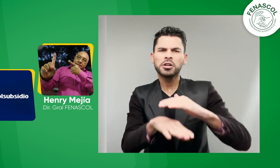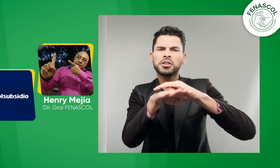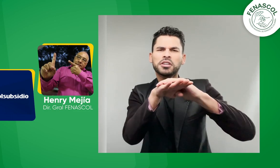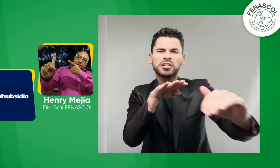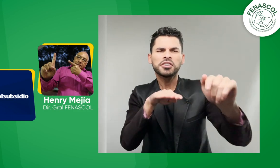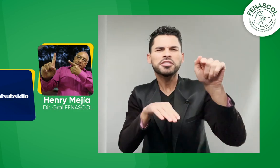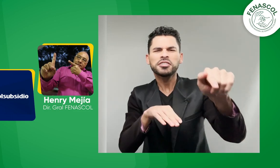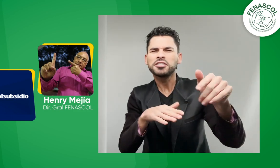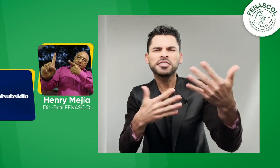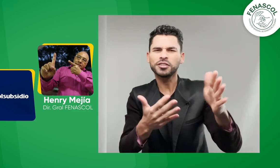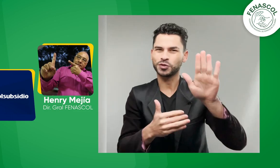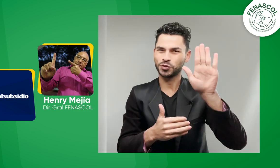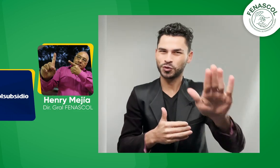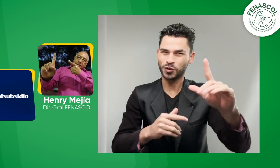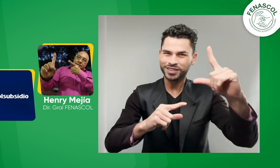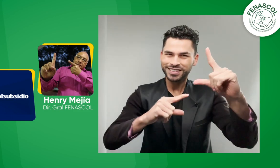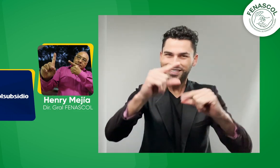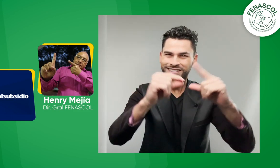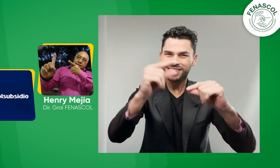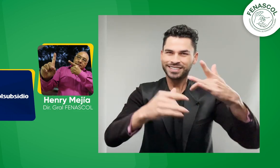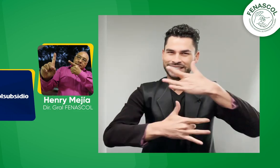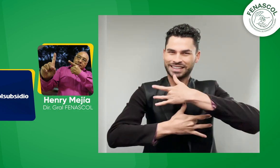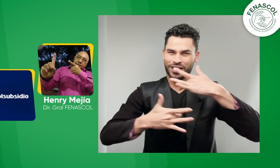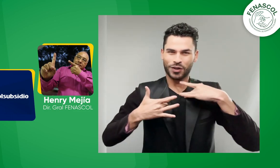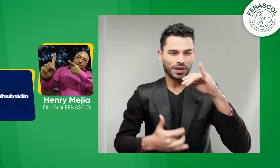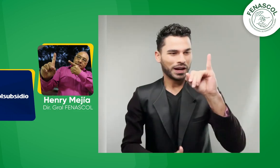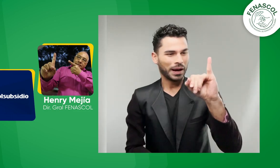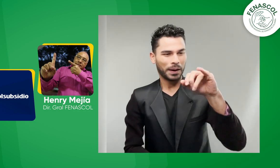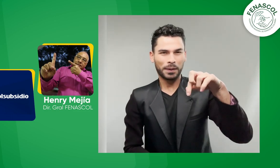invitados Una persona de IPS Call Subsidio